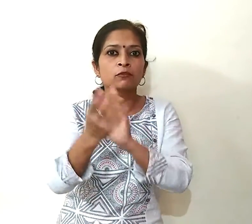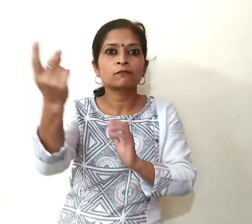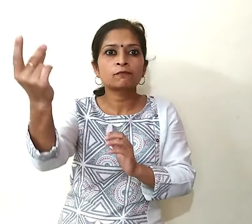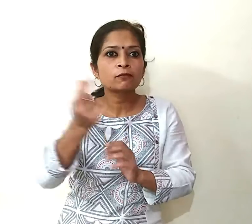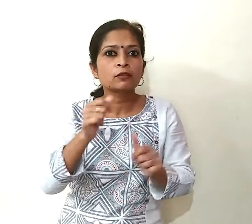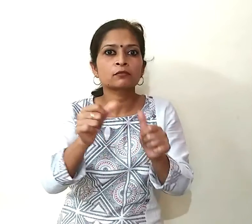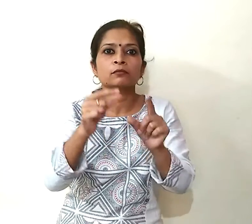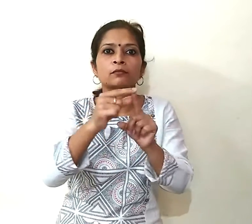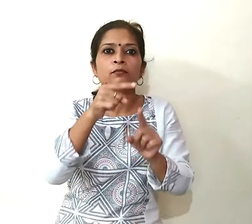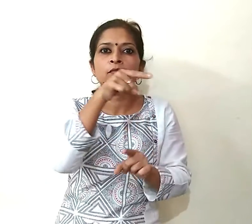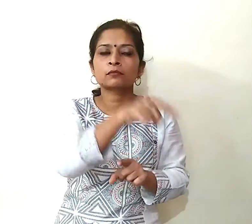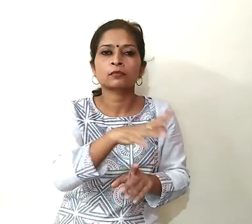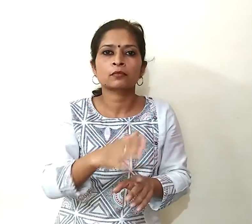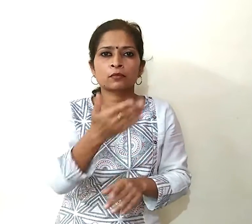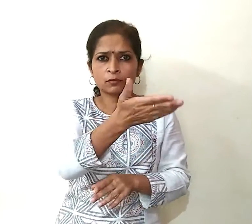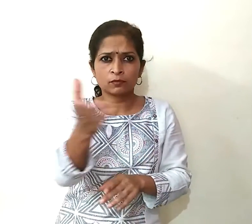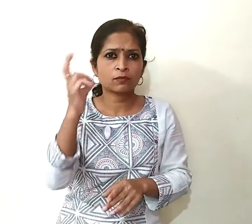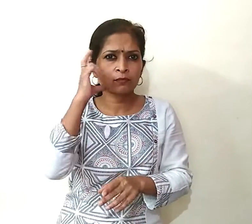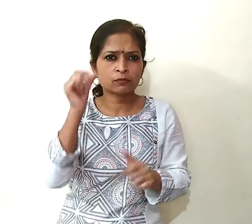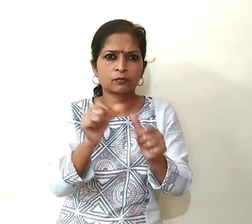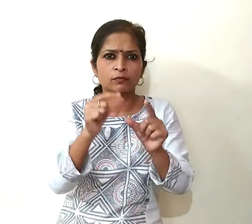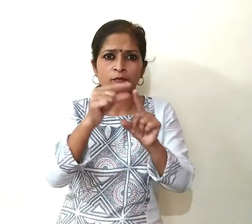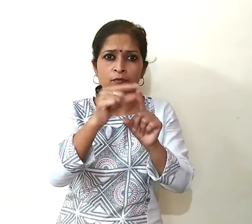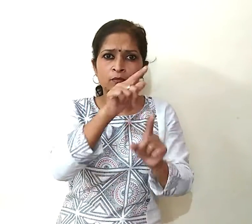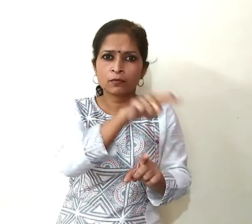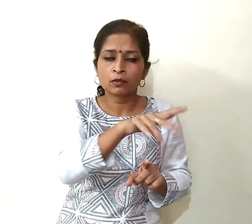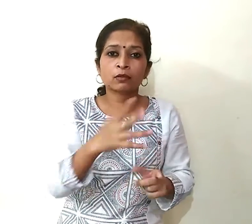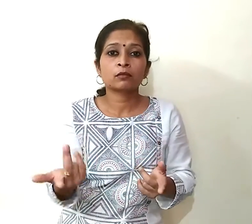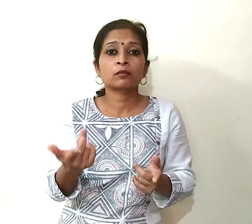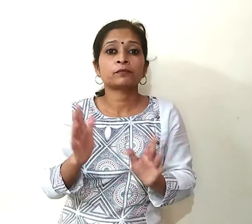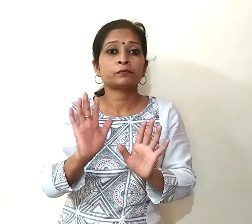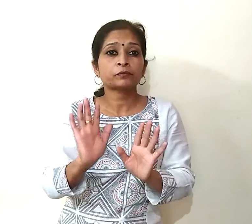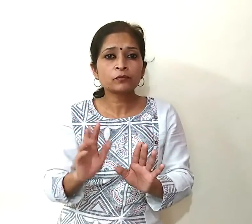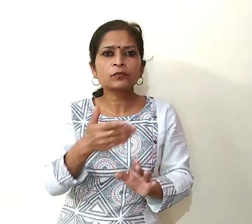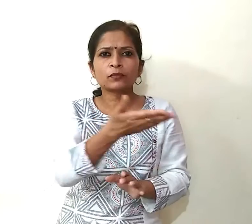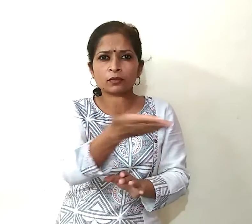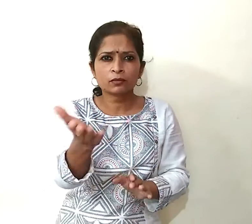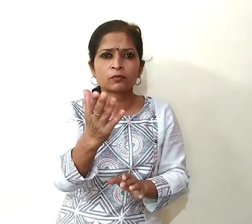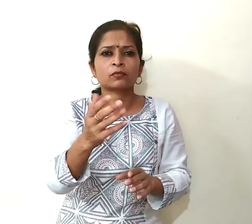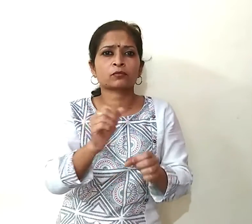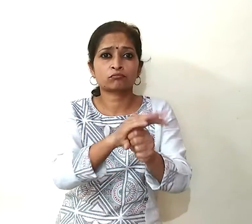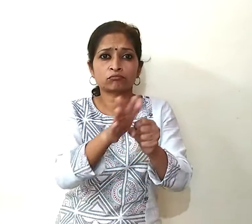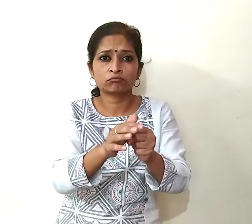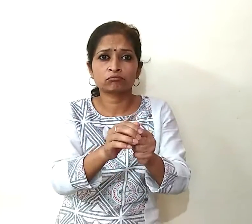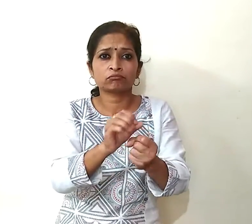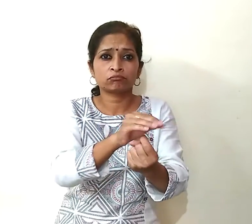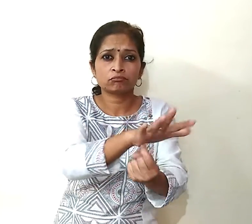आपकी फोन में ये आप अक्टिवेटेड है तो आपको अलोड मिल जाएगा कि कहीं आप कोरोणा संक्रमित व्यक्ति के